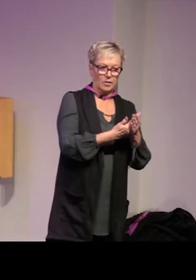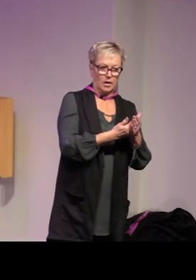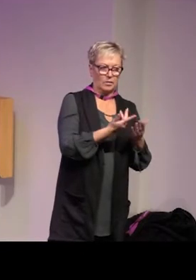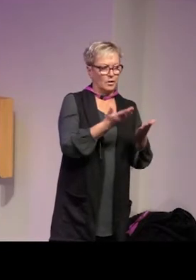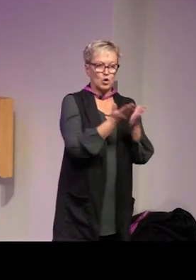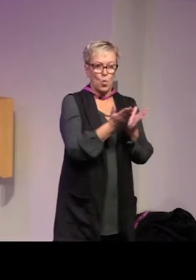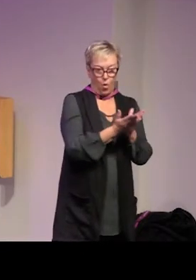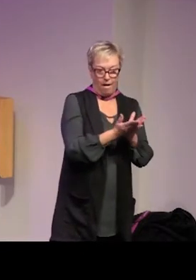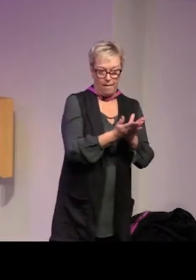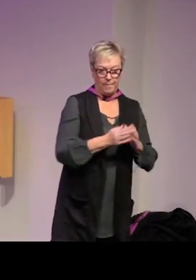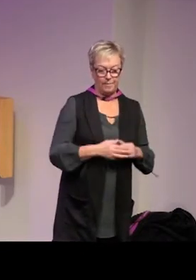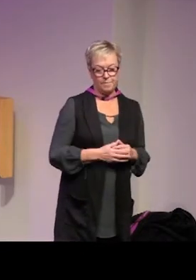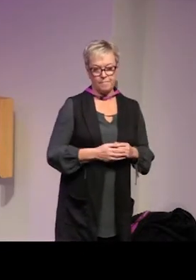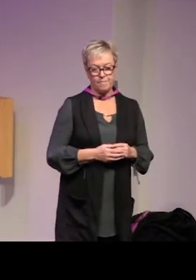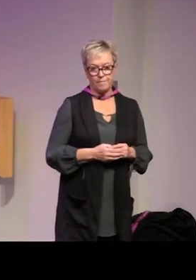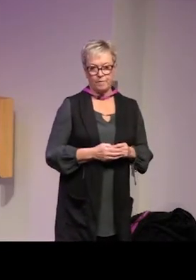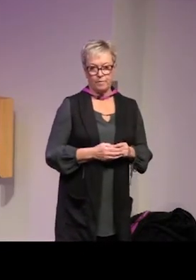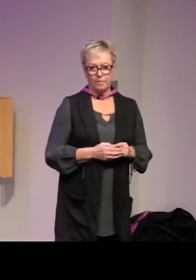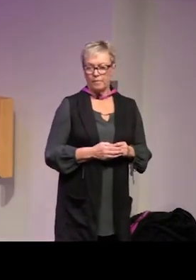uppdrag i till exempel skolan